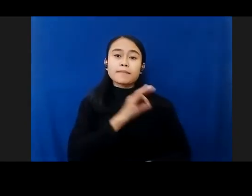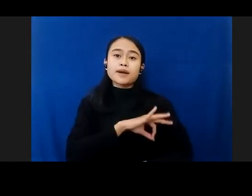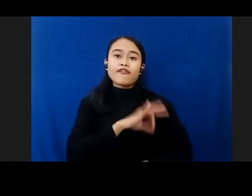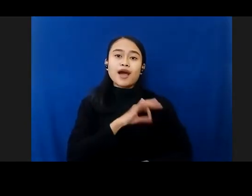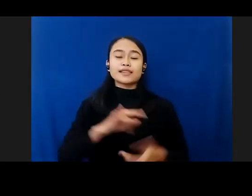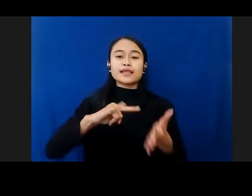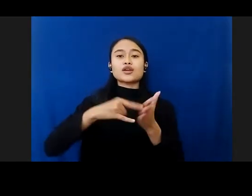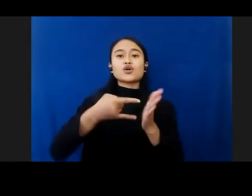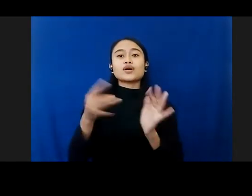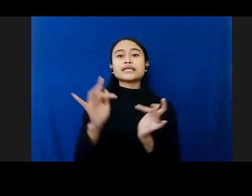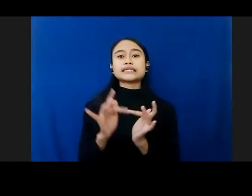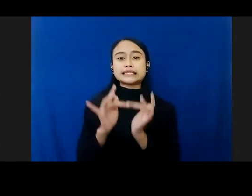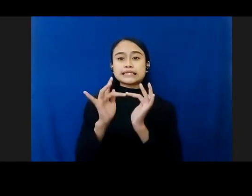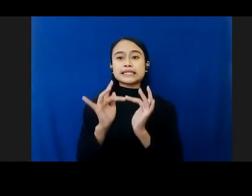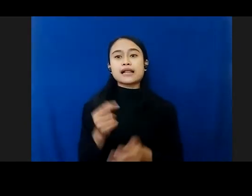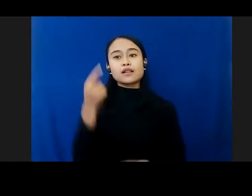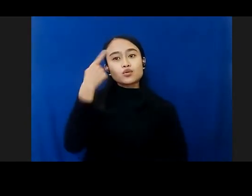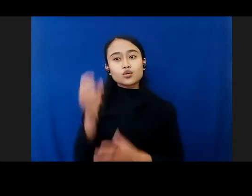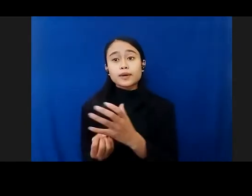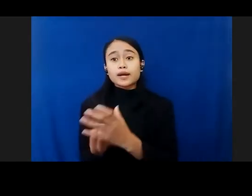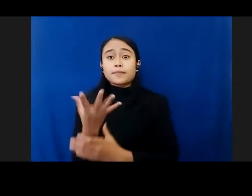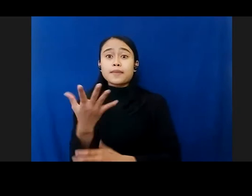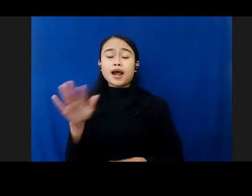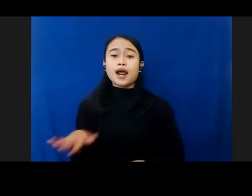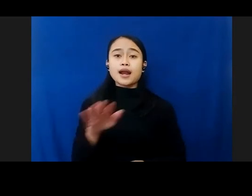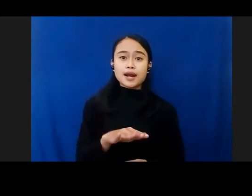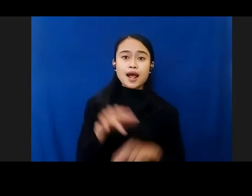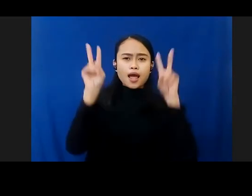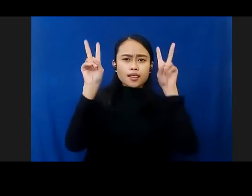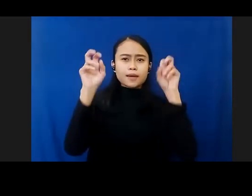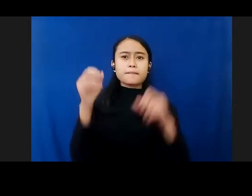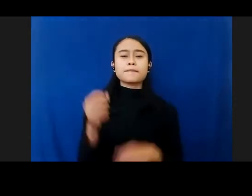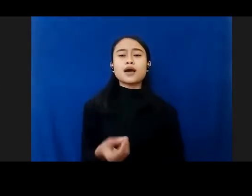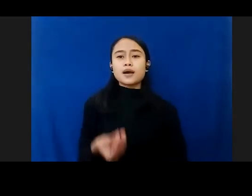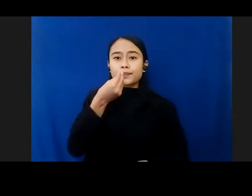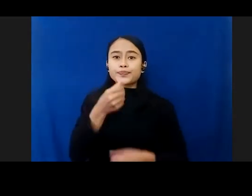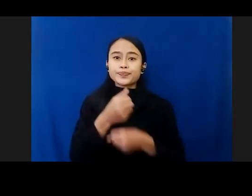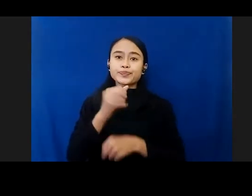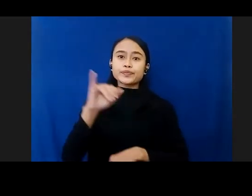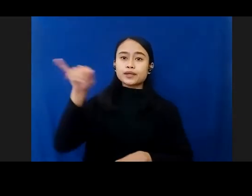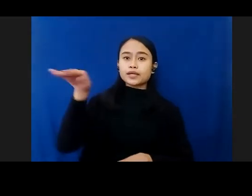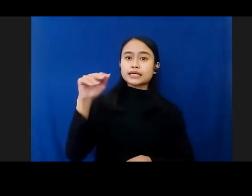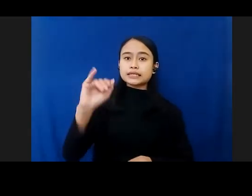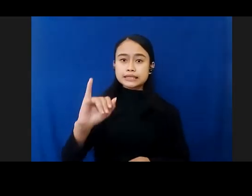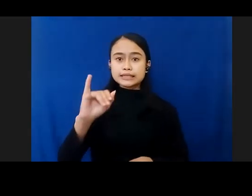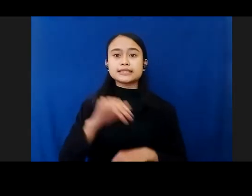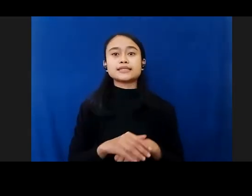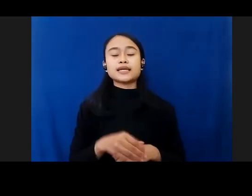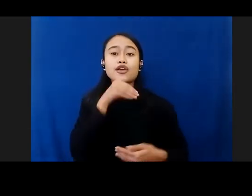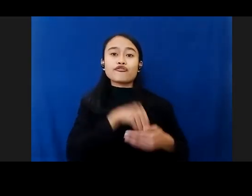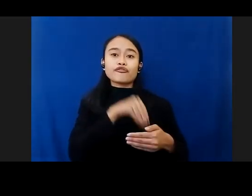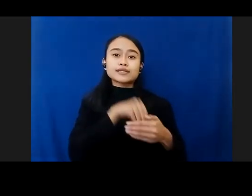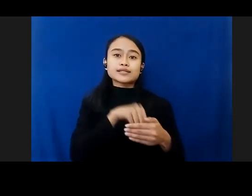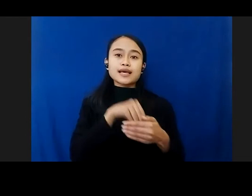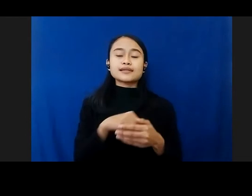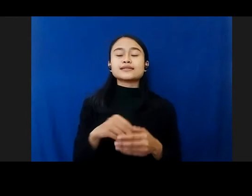perkembangan anak. Dan juga ada tema Gizi sebagai investasi kesehatan generasi masa depan anak.